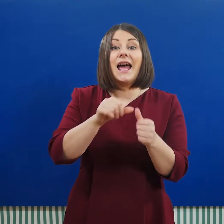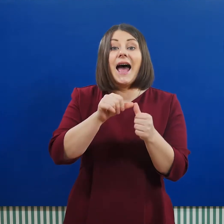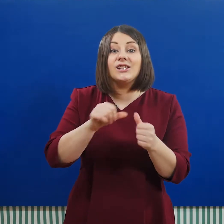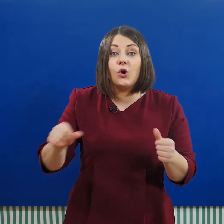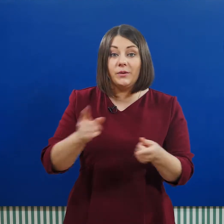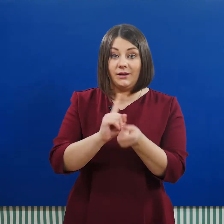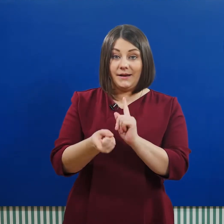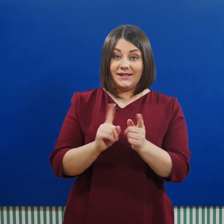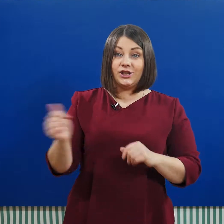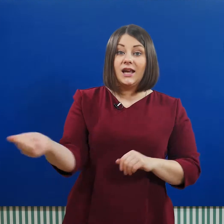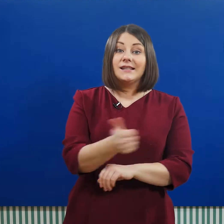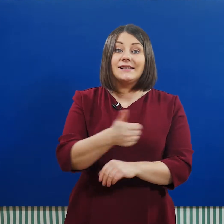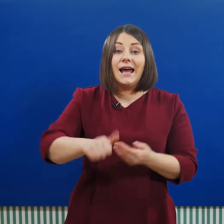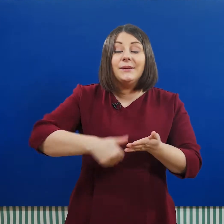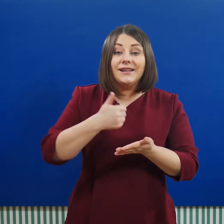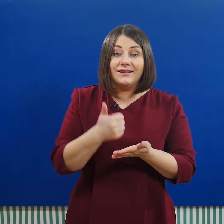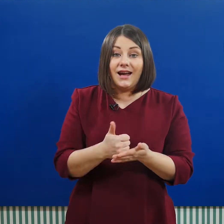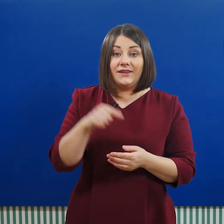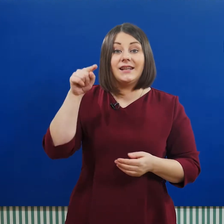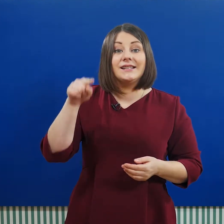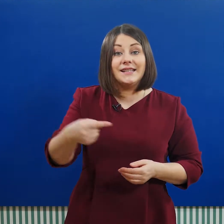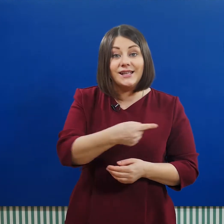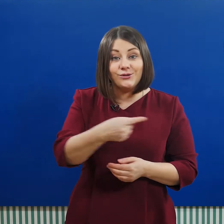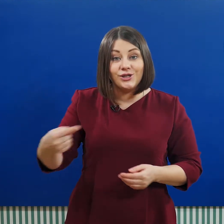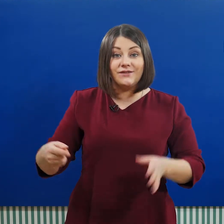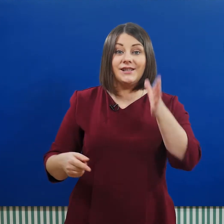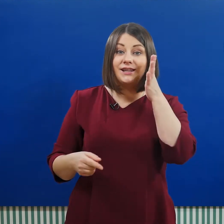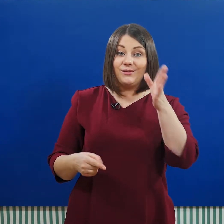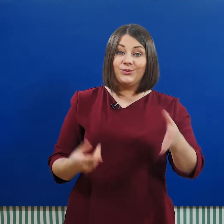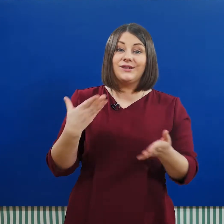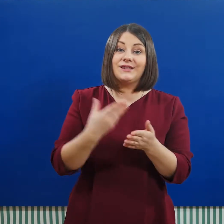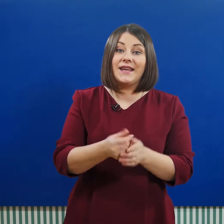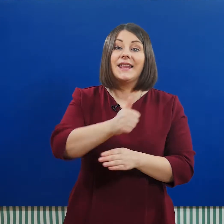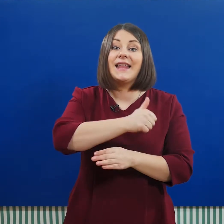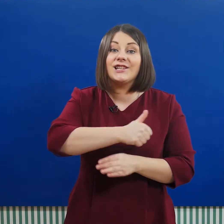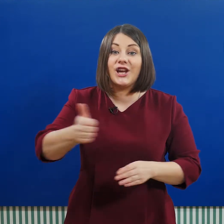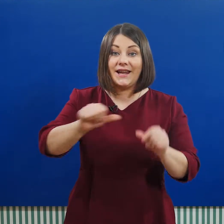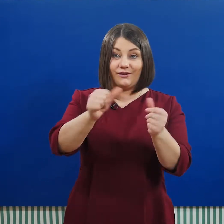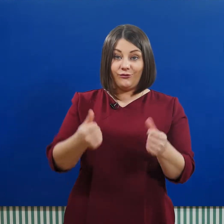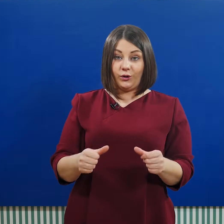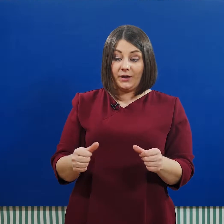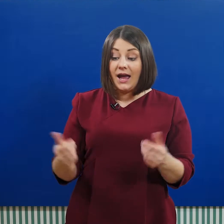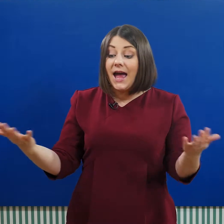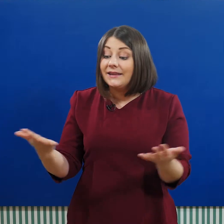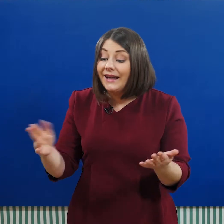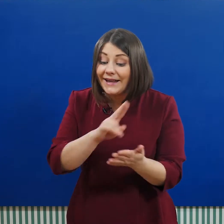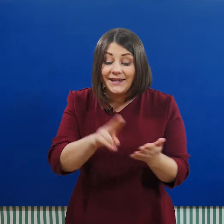это особенный падеж. Самый главный. Здесь существительные будут в своей начальной форме. На какие